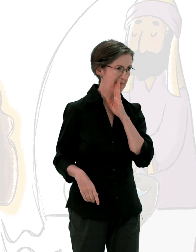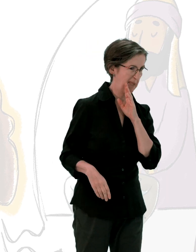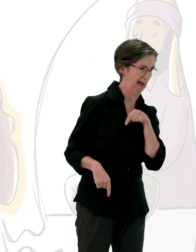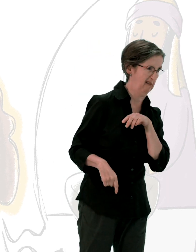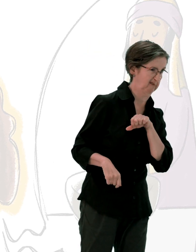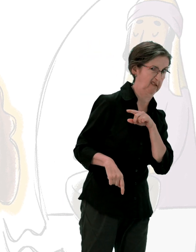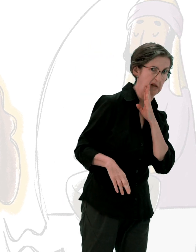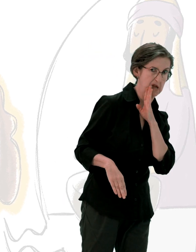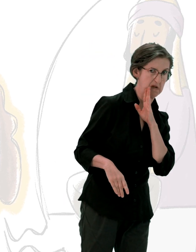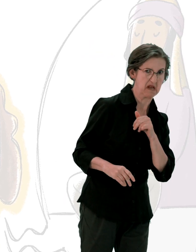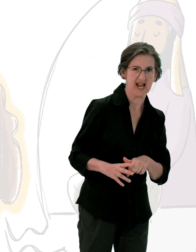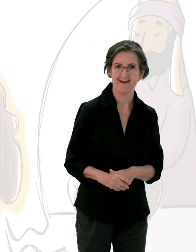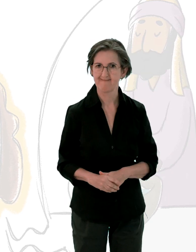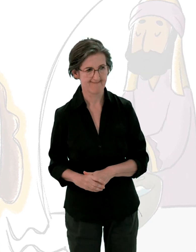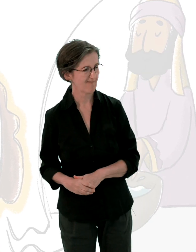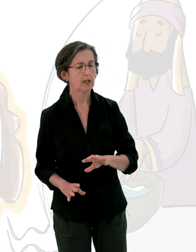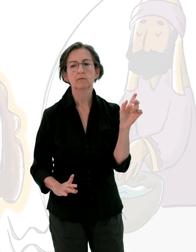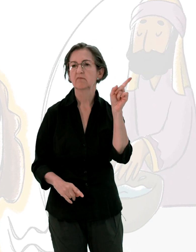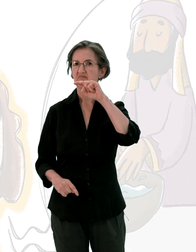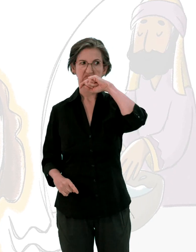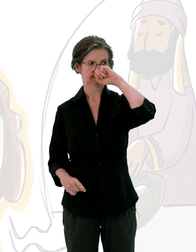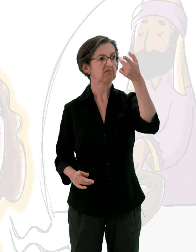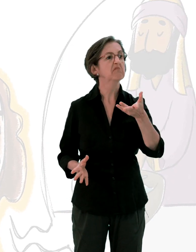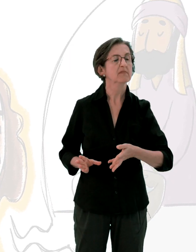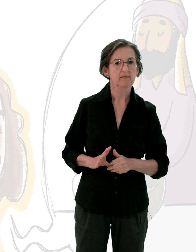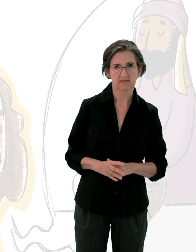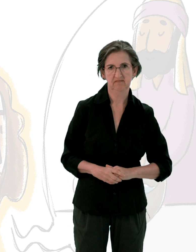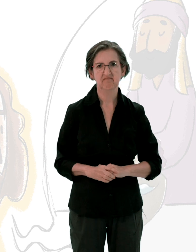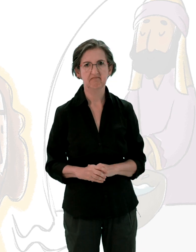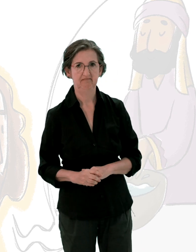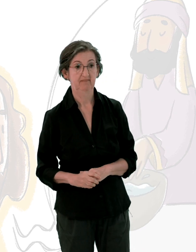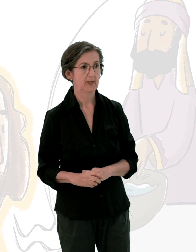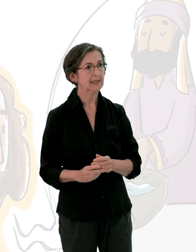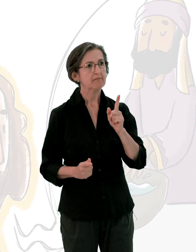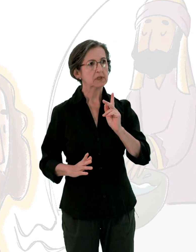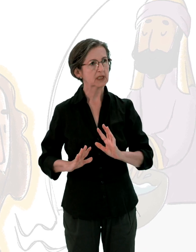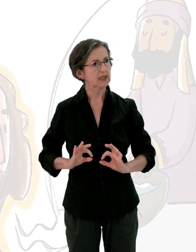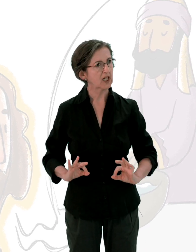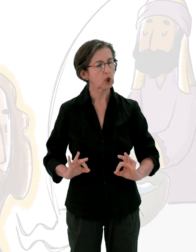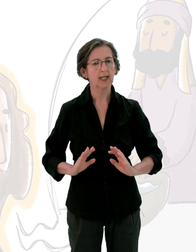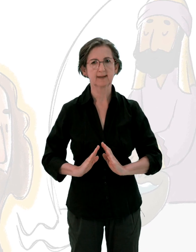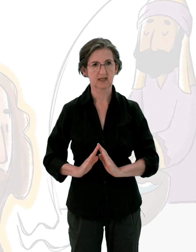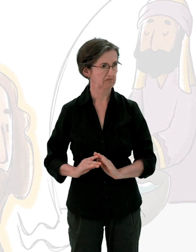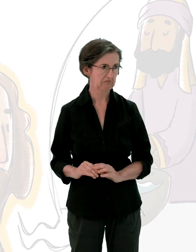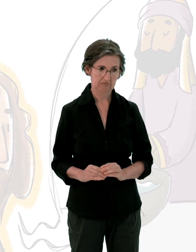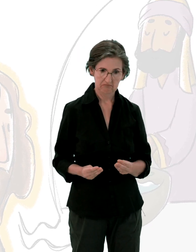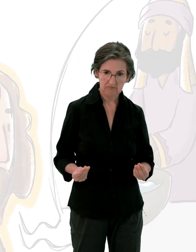Ils disent du mal des autres Ils sont orgueilleux Ils manquent de sagesse